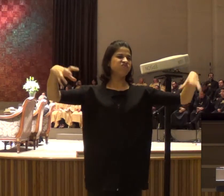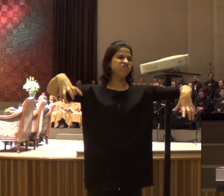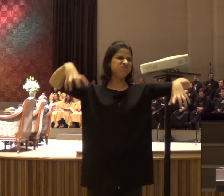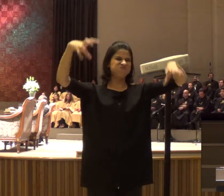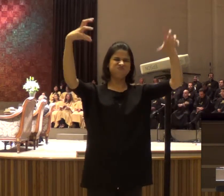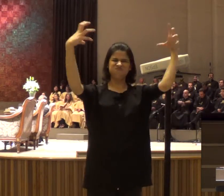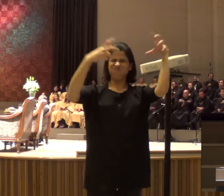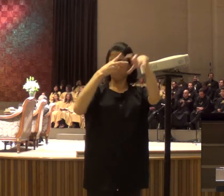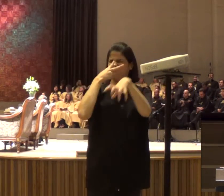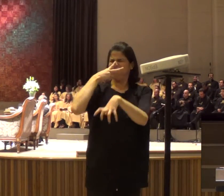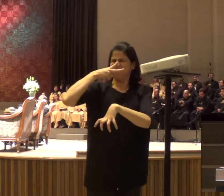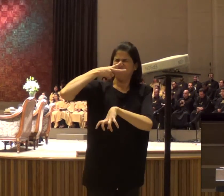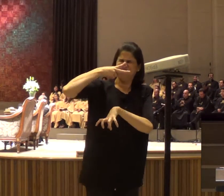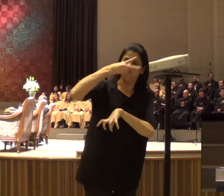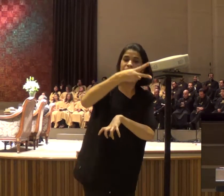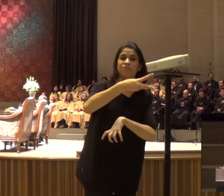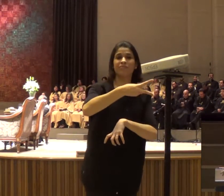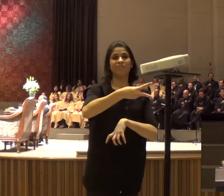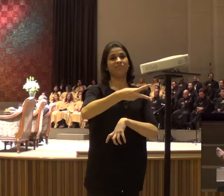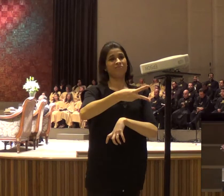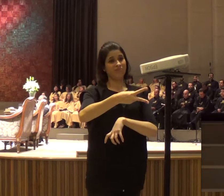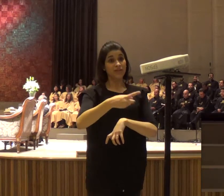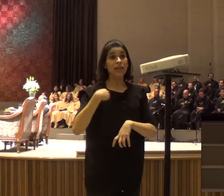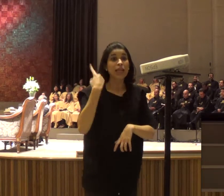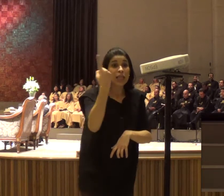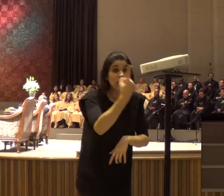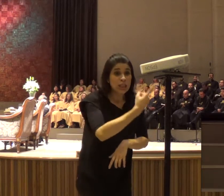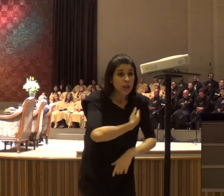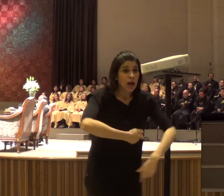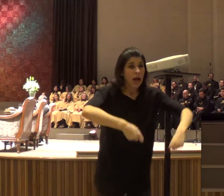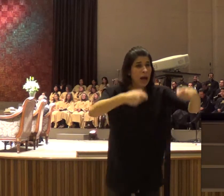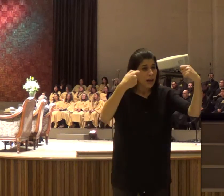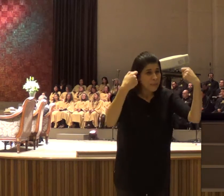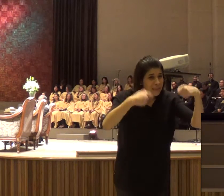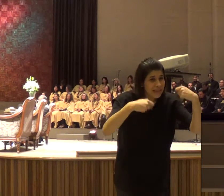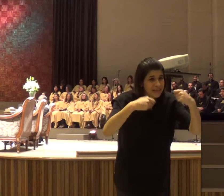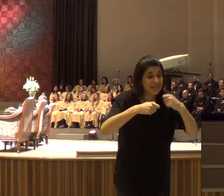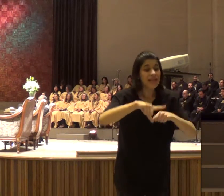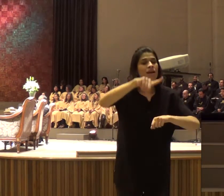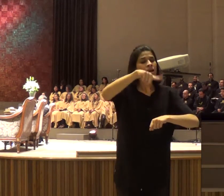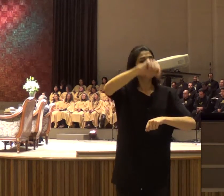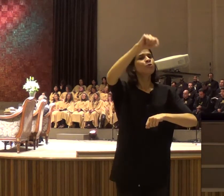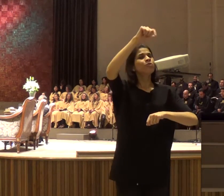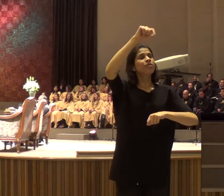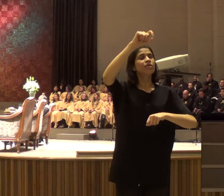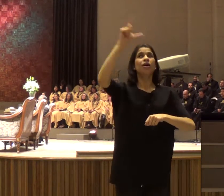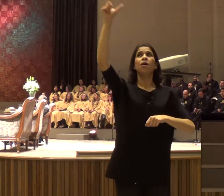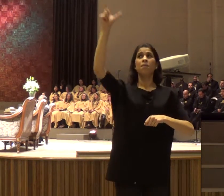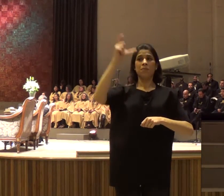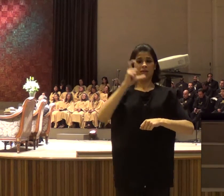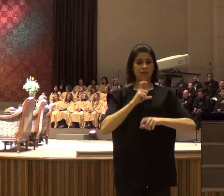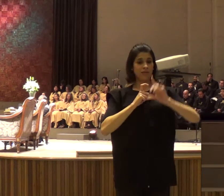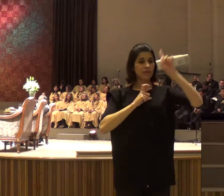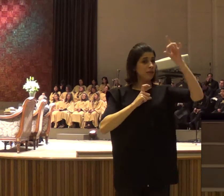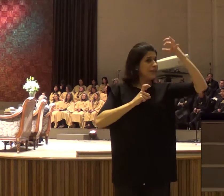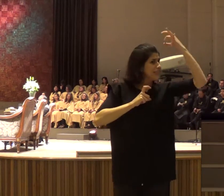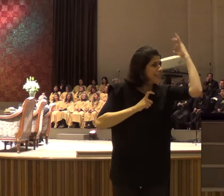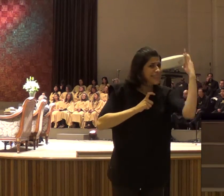Deus, na nossa vida, e às vezes a gente tem que tomar decisões, e essas decisões, são decisões importantíssimas, da nossa